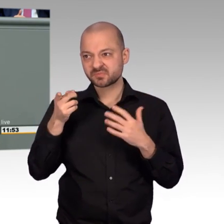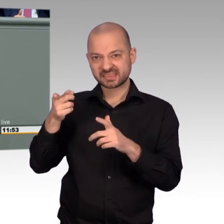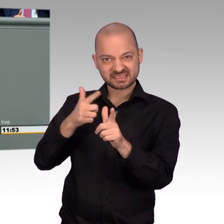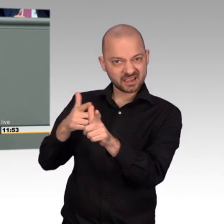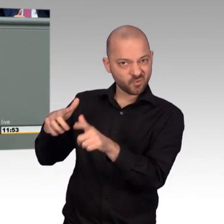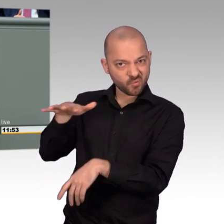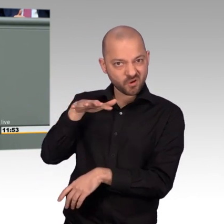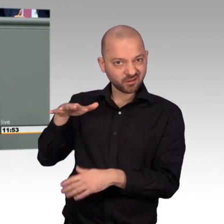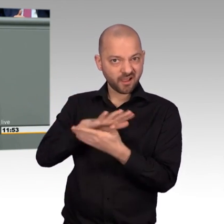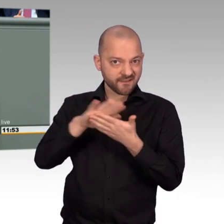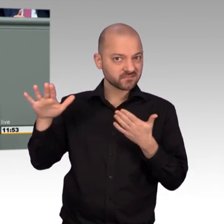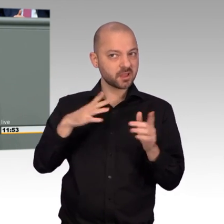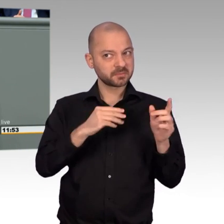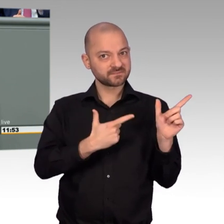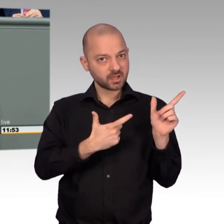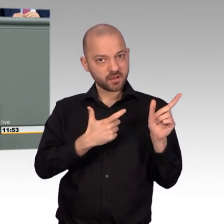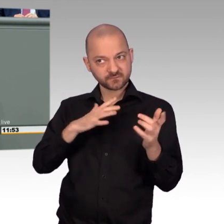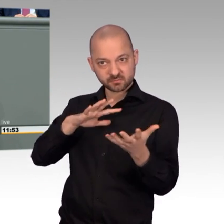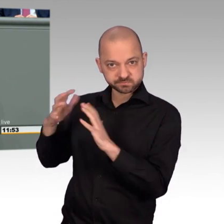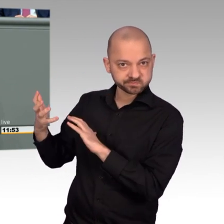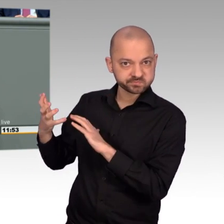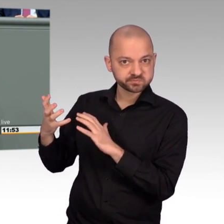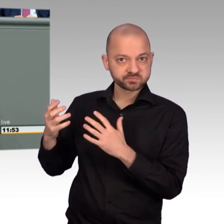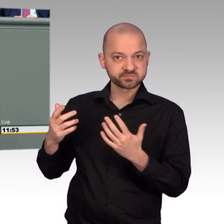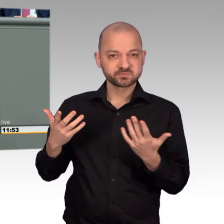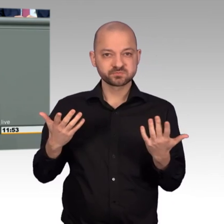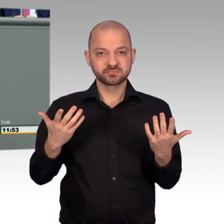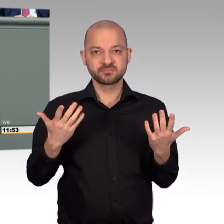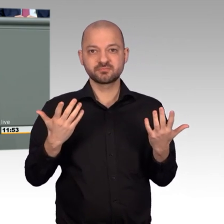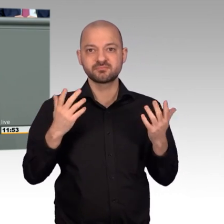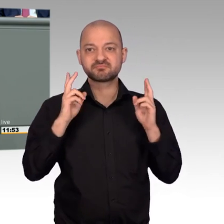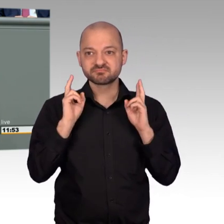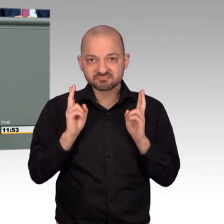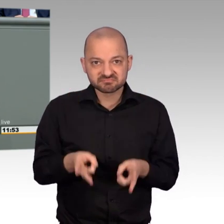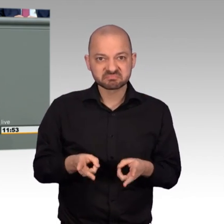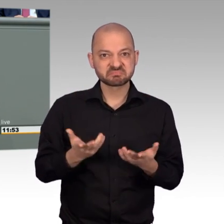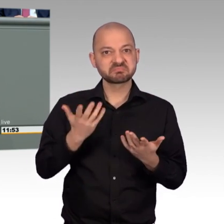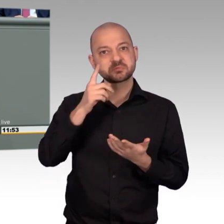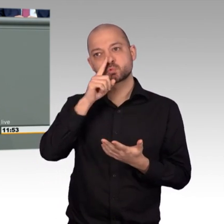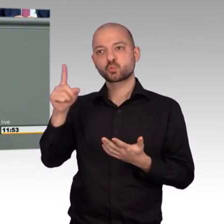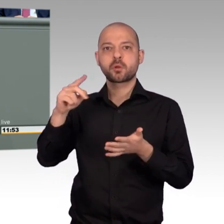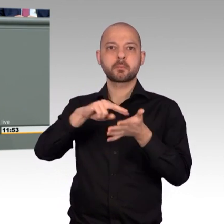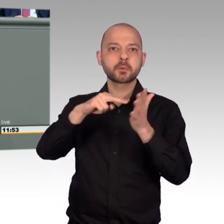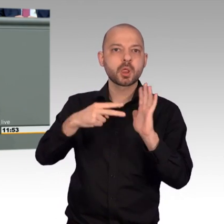wieder fließen lassen, sondern dass es da politische Lösungen gibt, dass es Aussöhnungen gibt, denn sonst droht hier wieder ein nächster Konflikt.